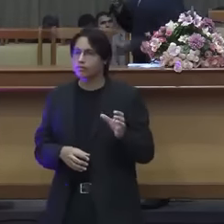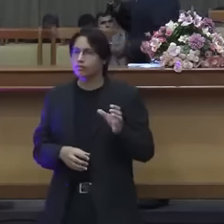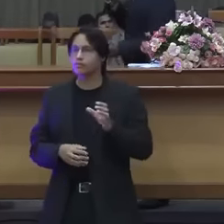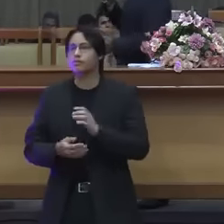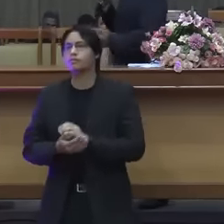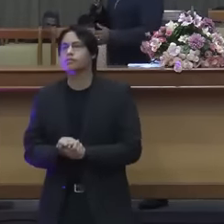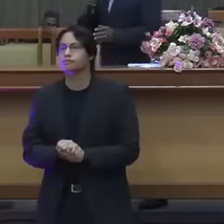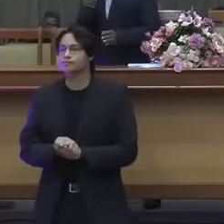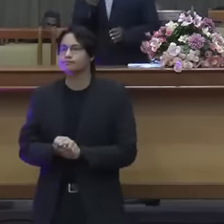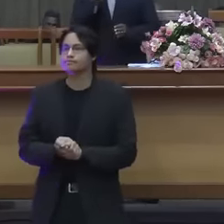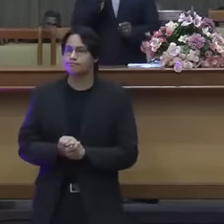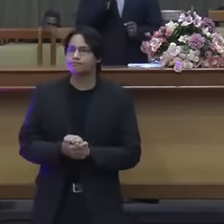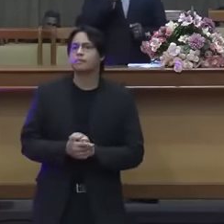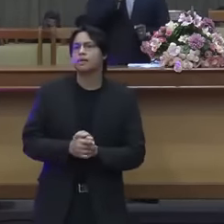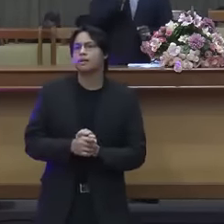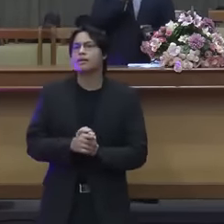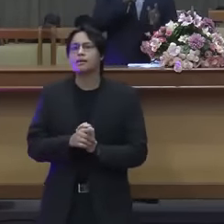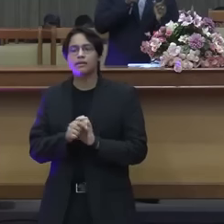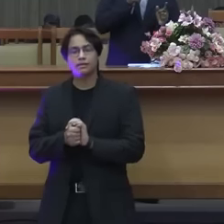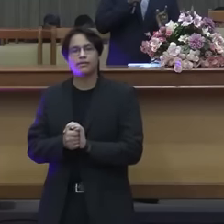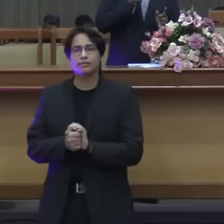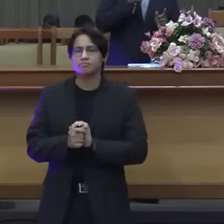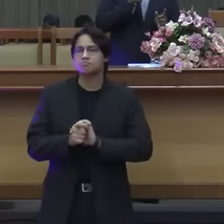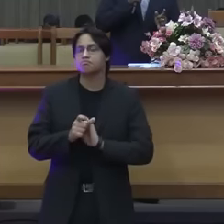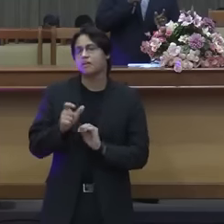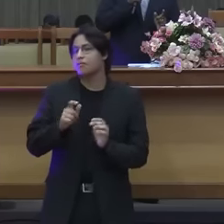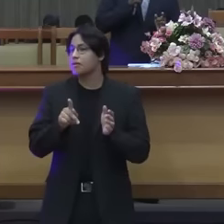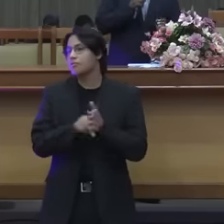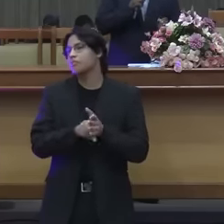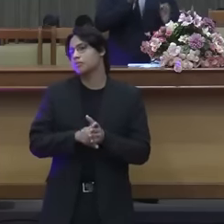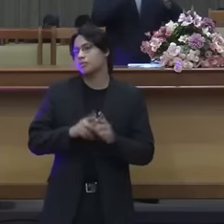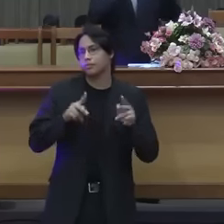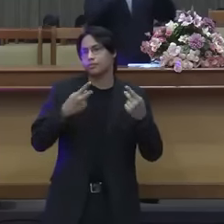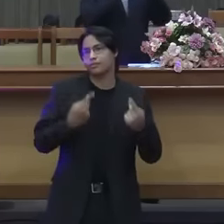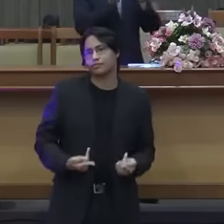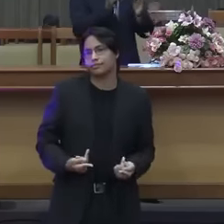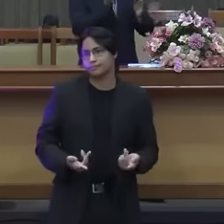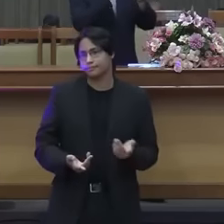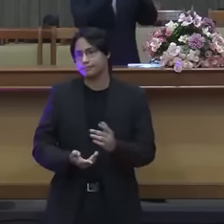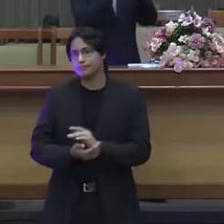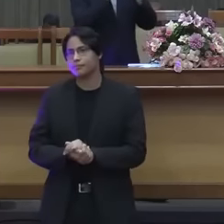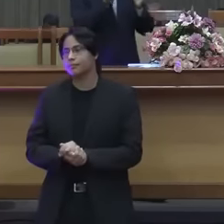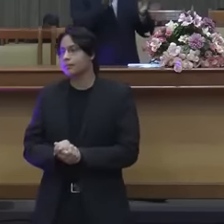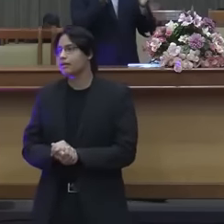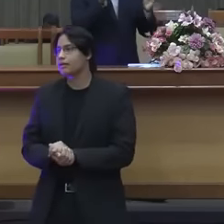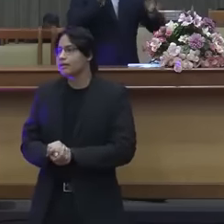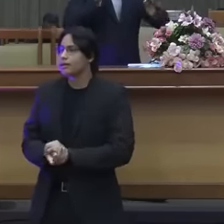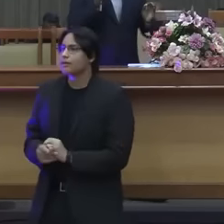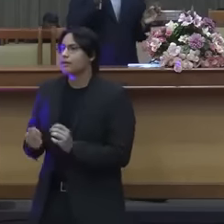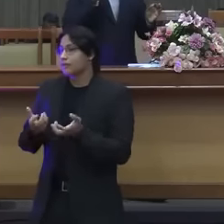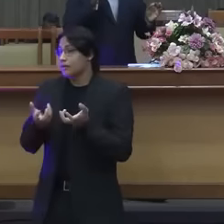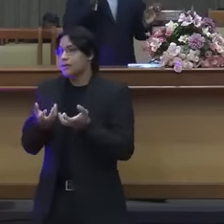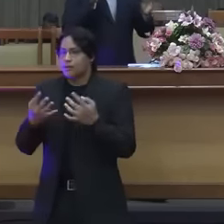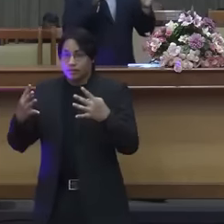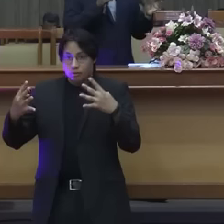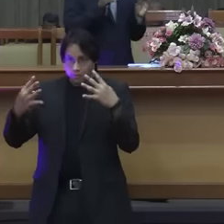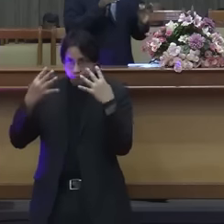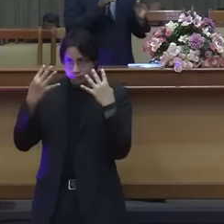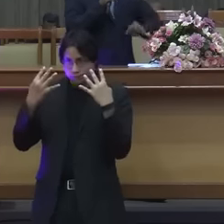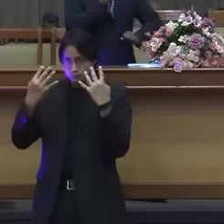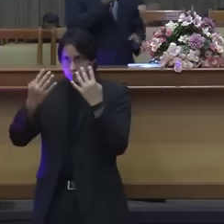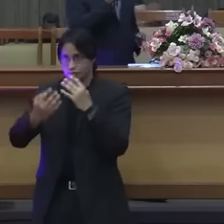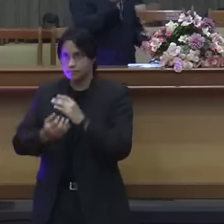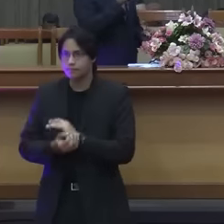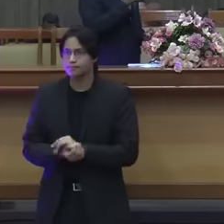doutrinas e preceitos de homens. Eu quero que a igreja me escute muito bem hoje, porque a